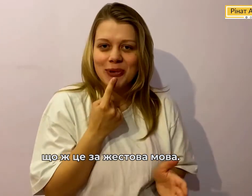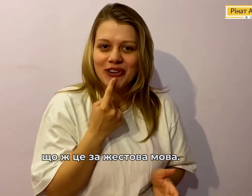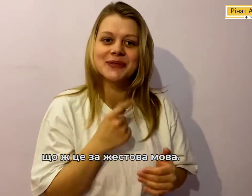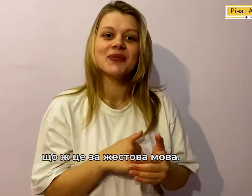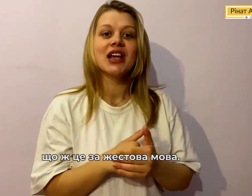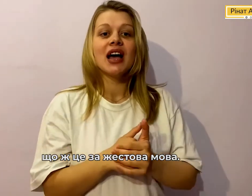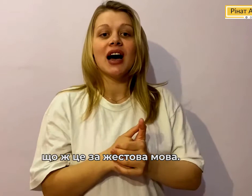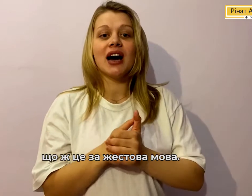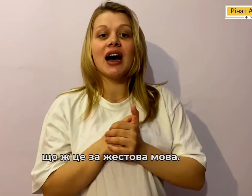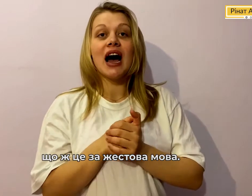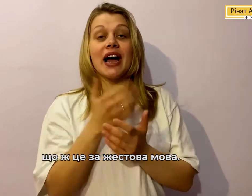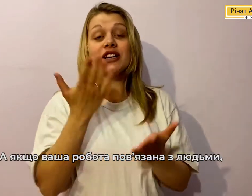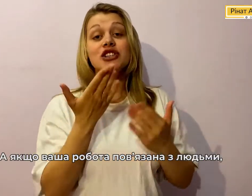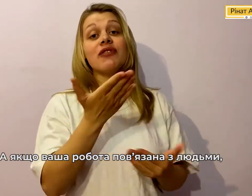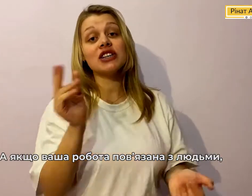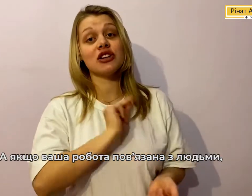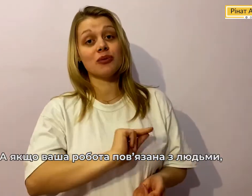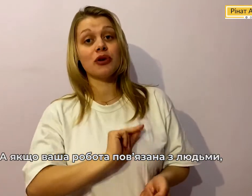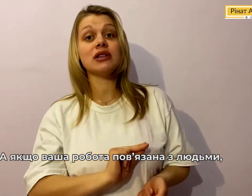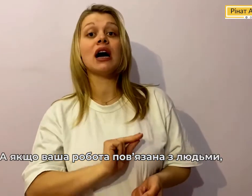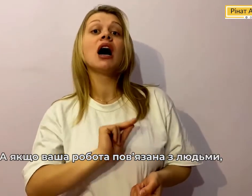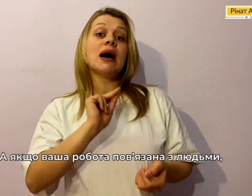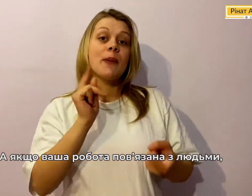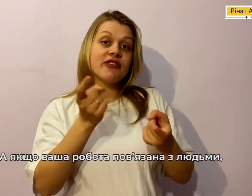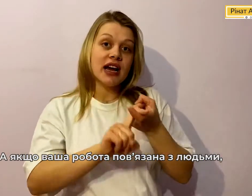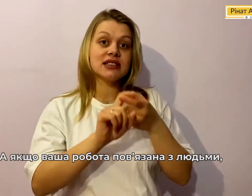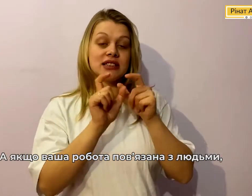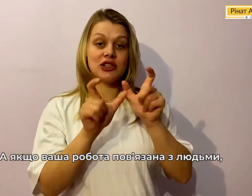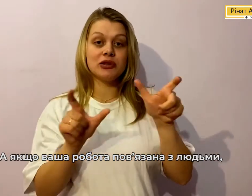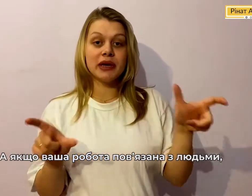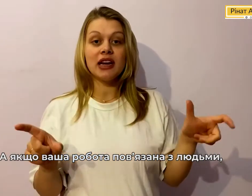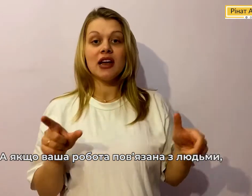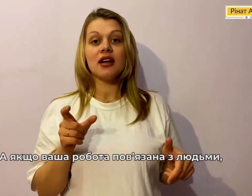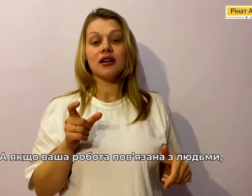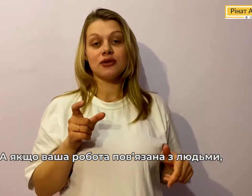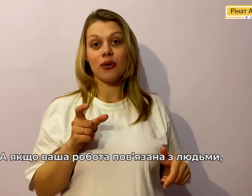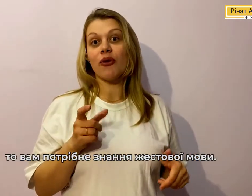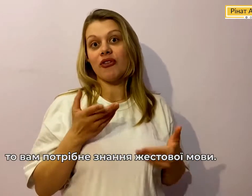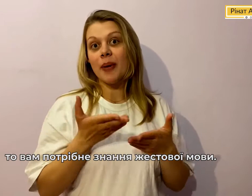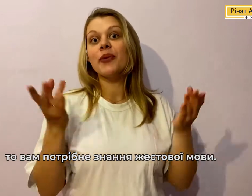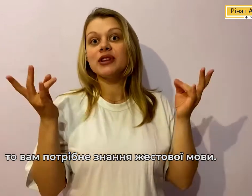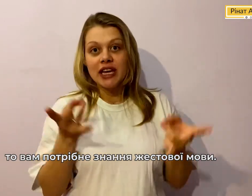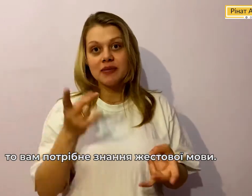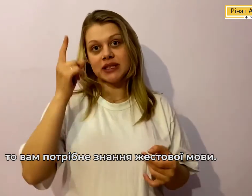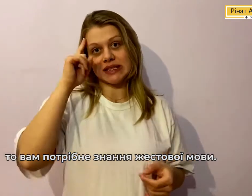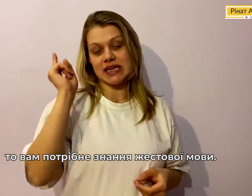мова А якщо ваша робота Пов'язана з людьми То вам потрібні знання